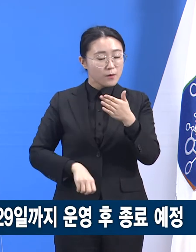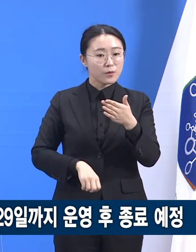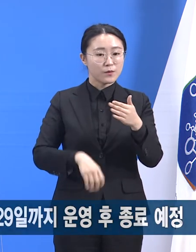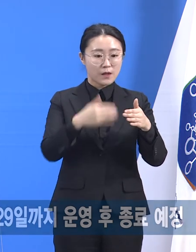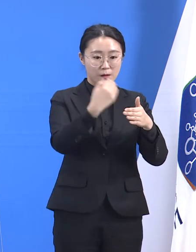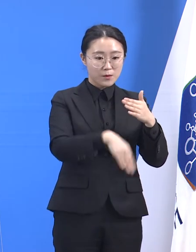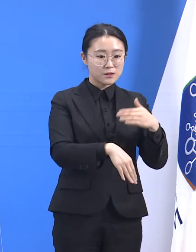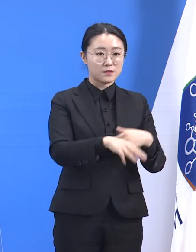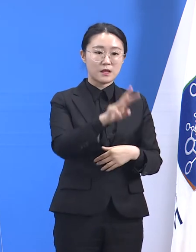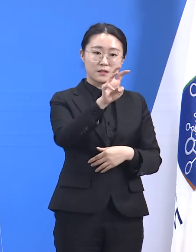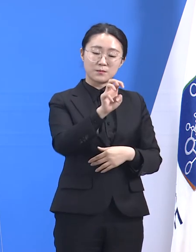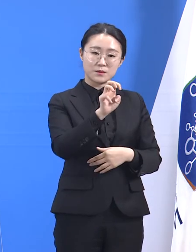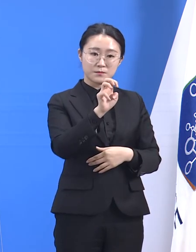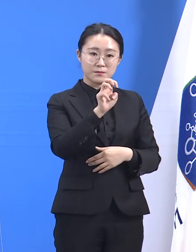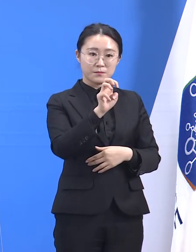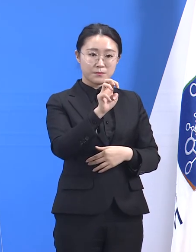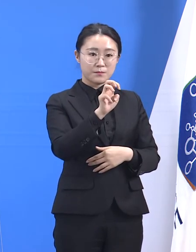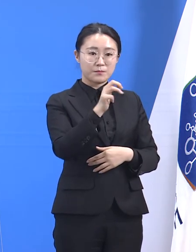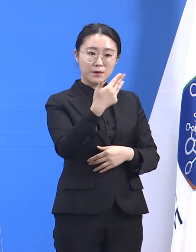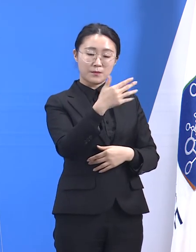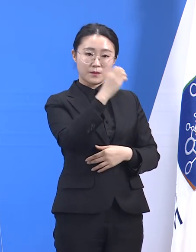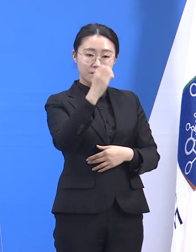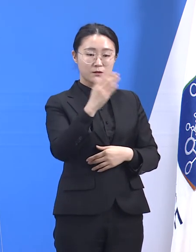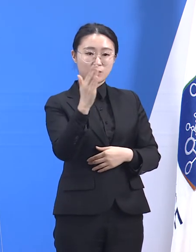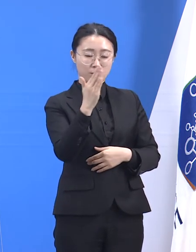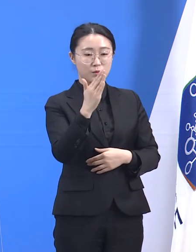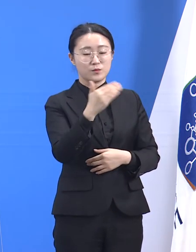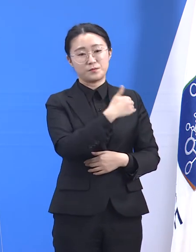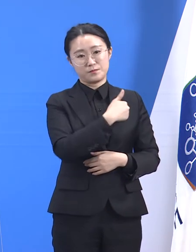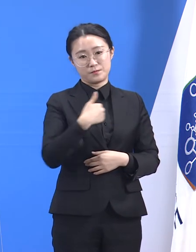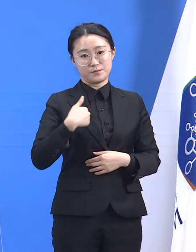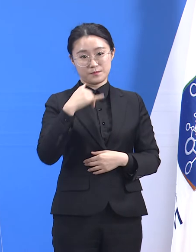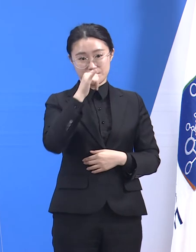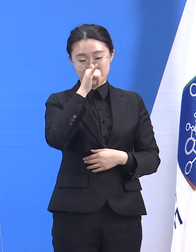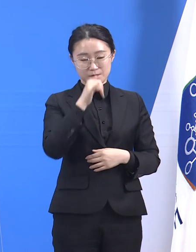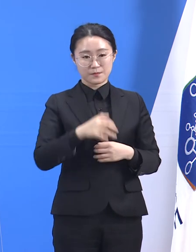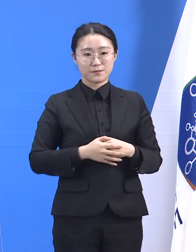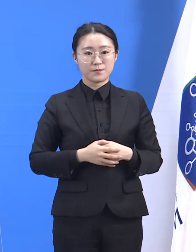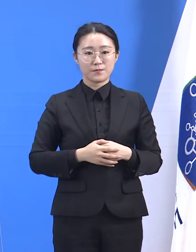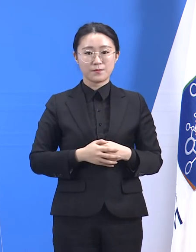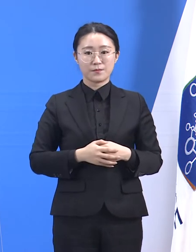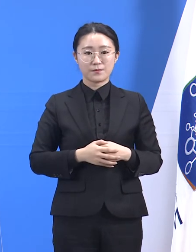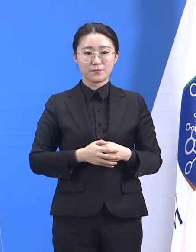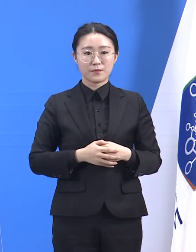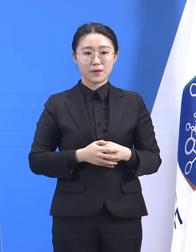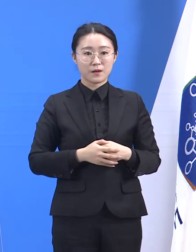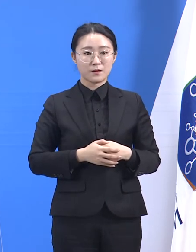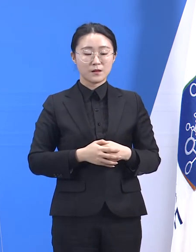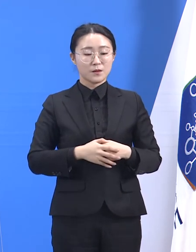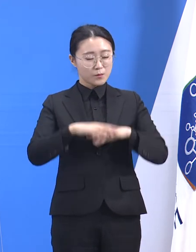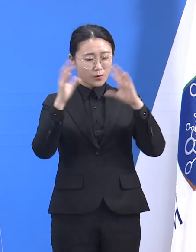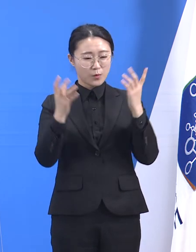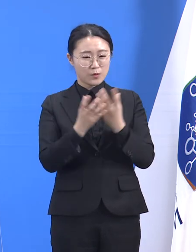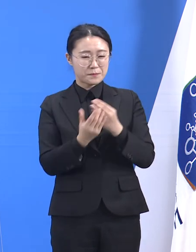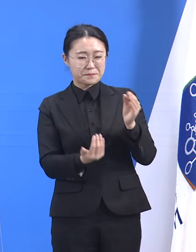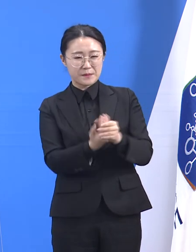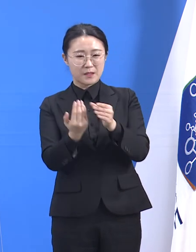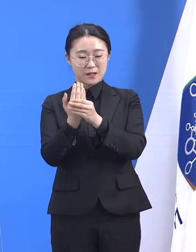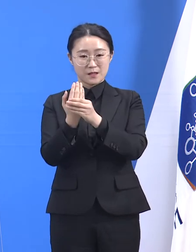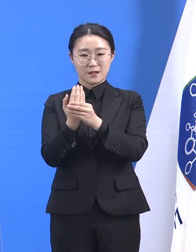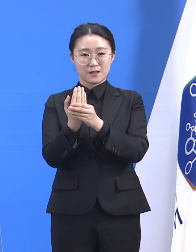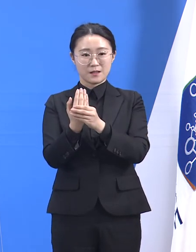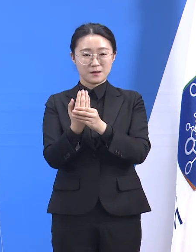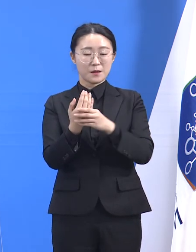모든 재난 대응이 그렇듯 코로나19 유행 대응도 필요한 수요에 맞춰